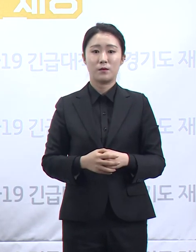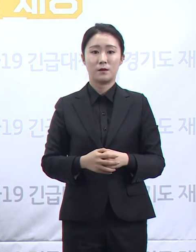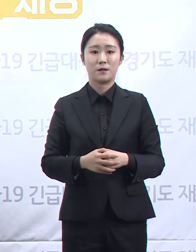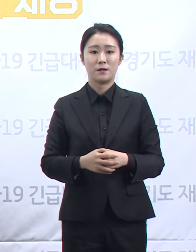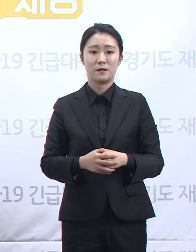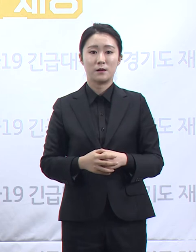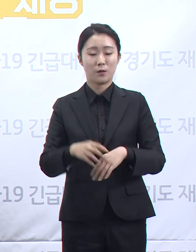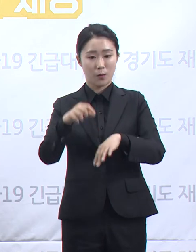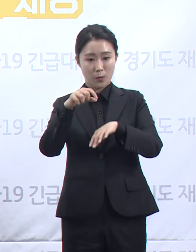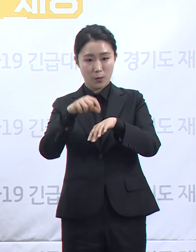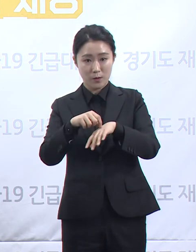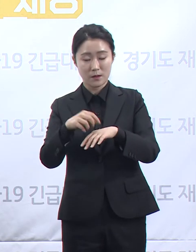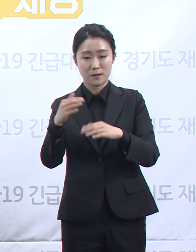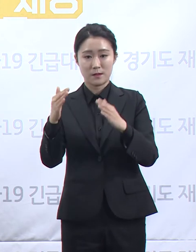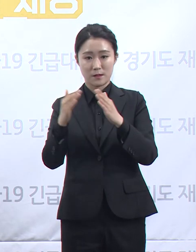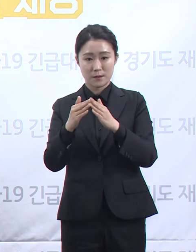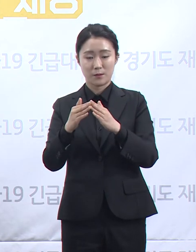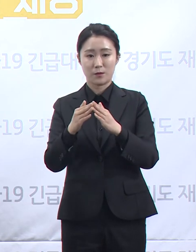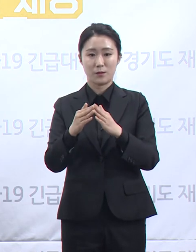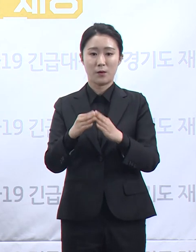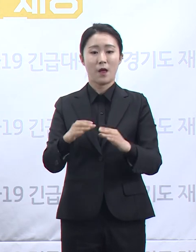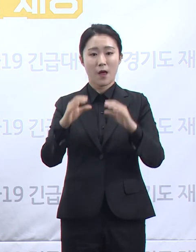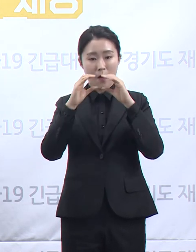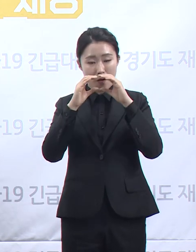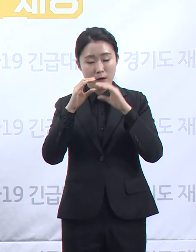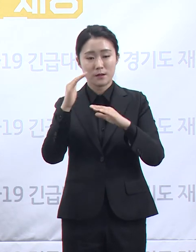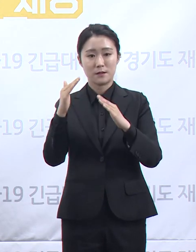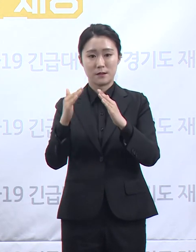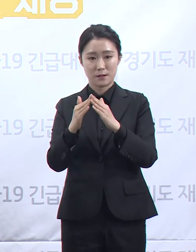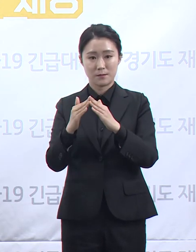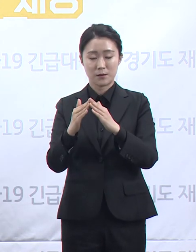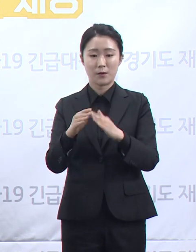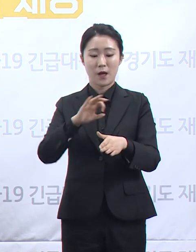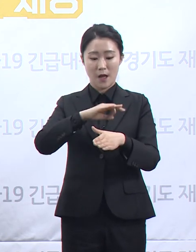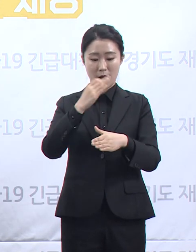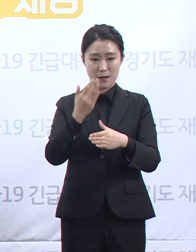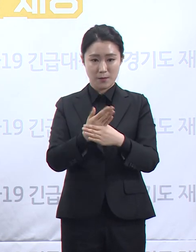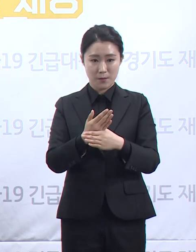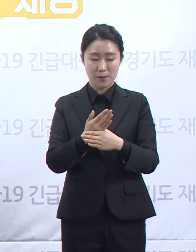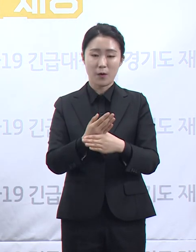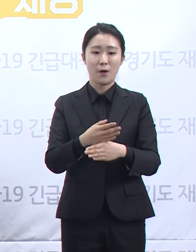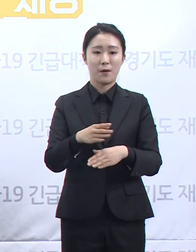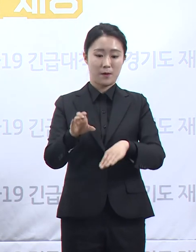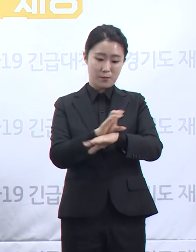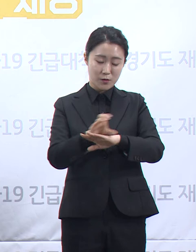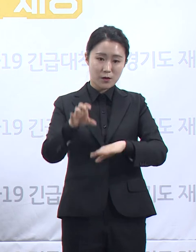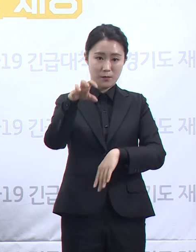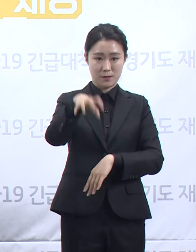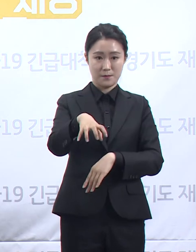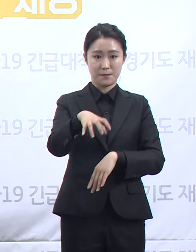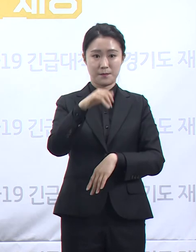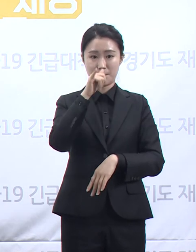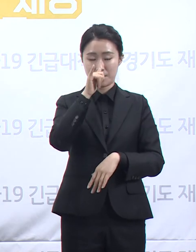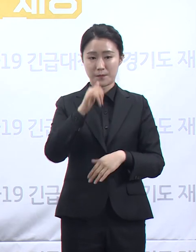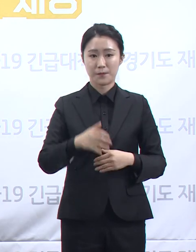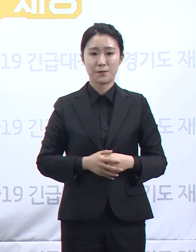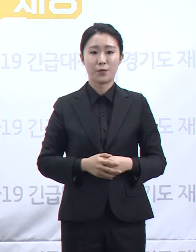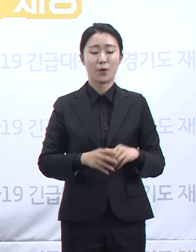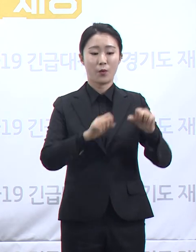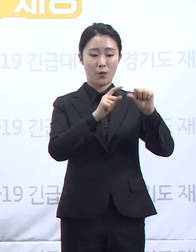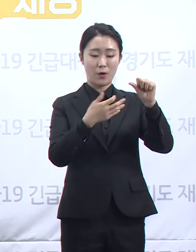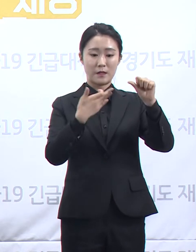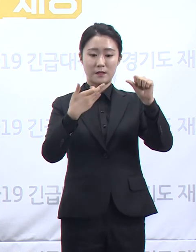롯데리아 안양점 5월 16일 안양시 동안구 게이미너스 PC방 5월